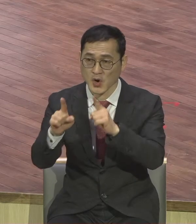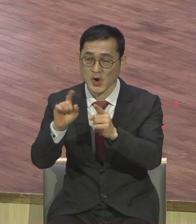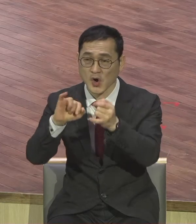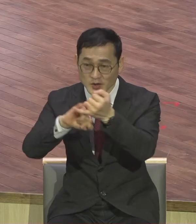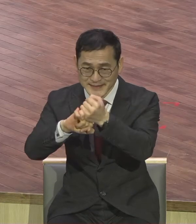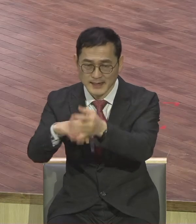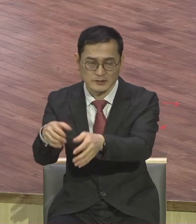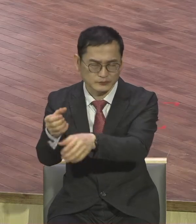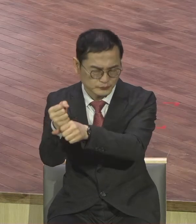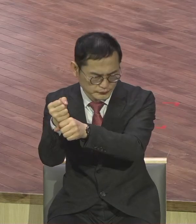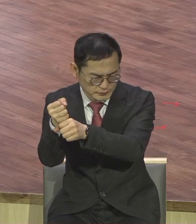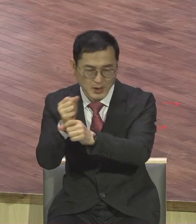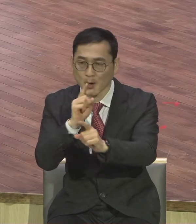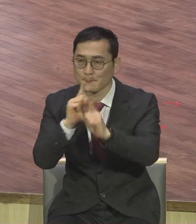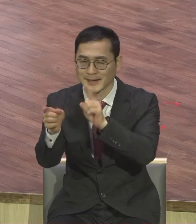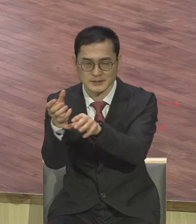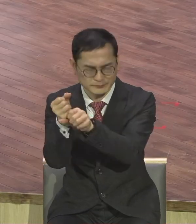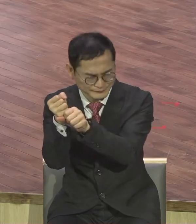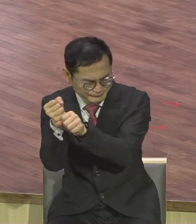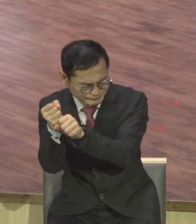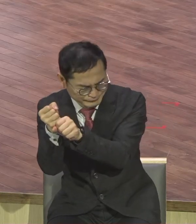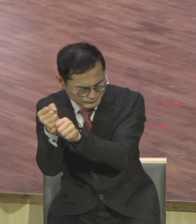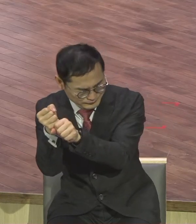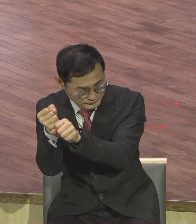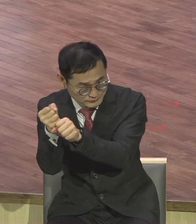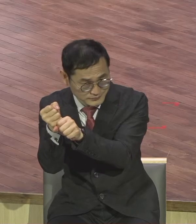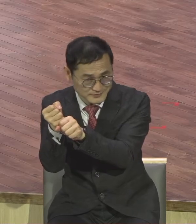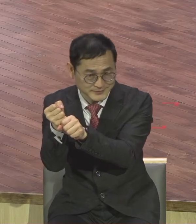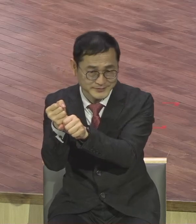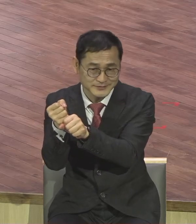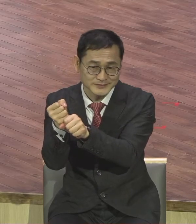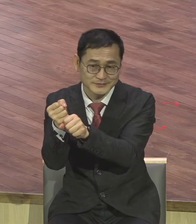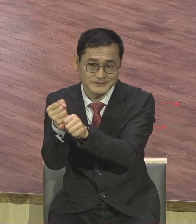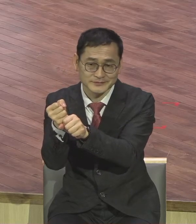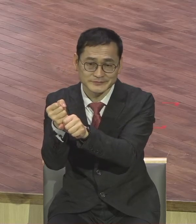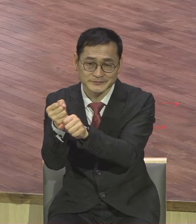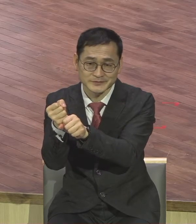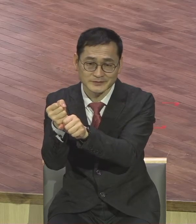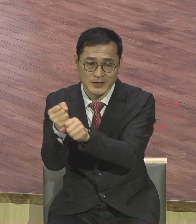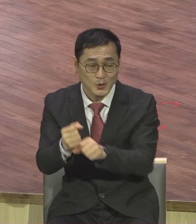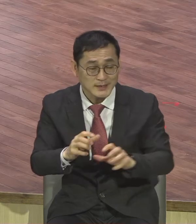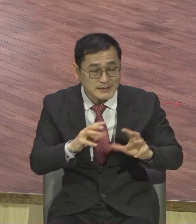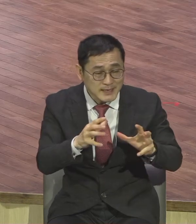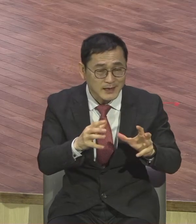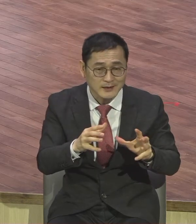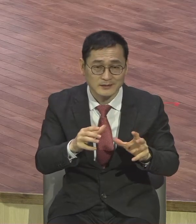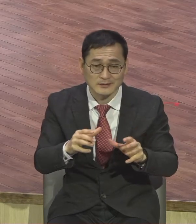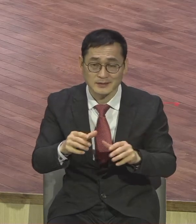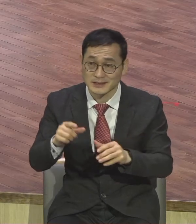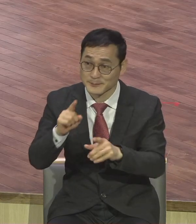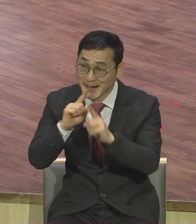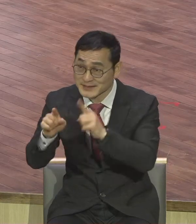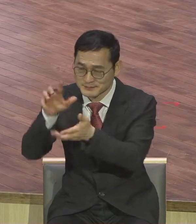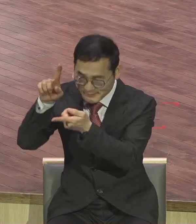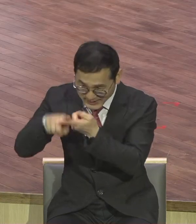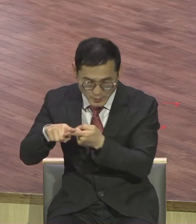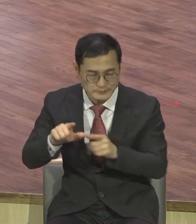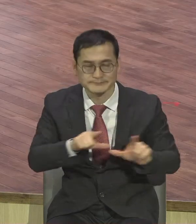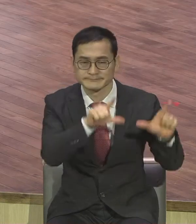말씀 붙잡는 삶이 그것이 삶 속에 적용하는 체질이 가진 체질 되기 바랍니다. 그것이 확 불이 내려야 돼요.